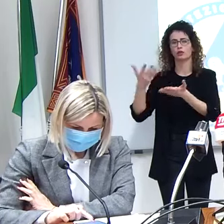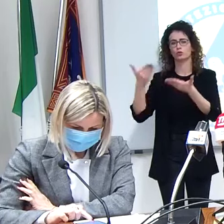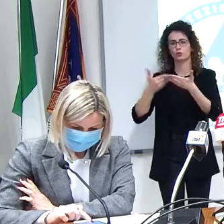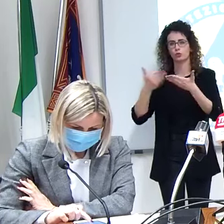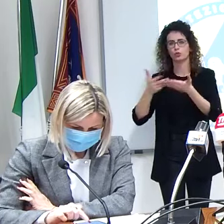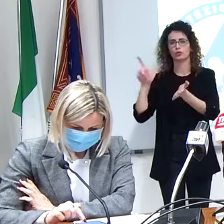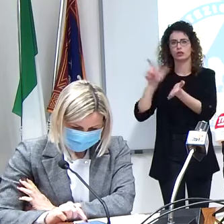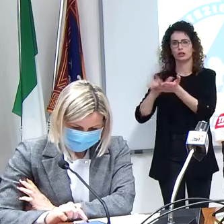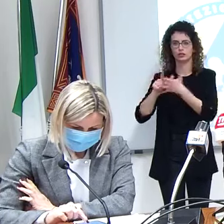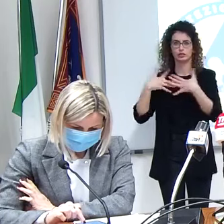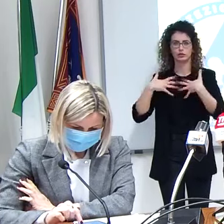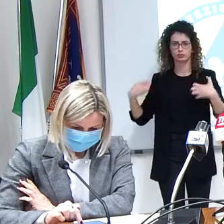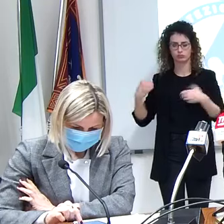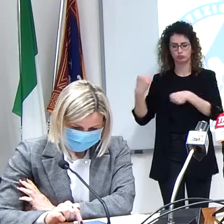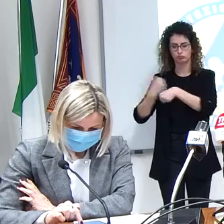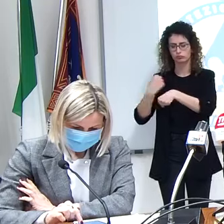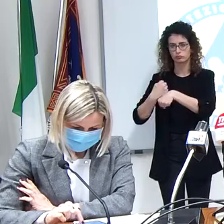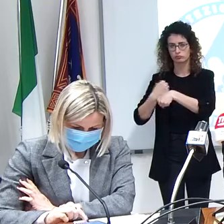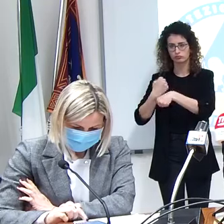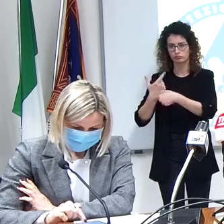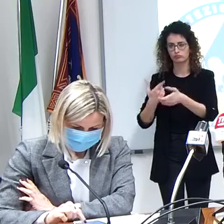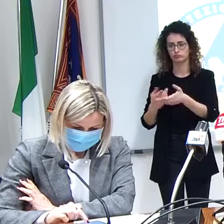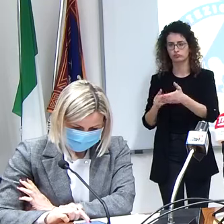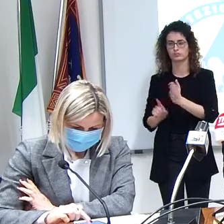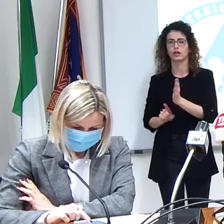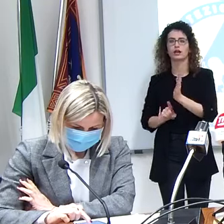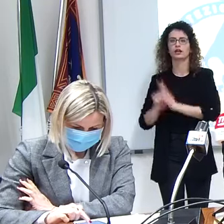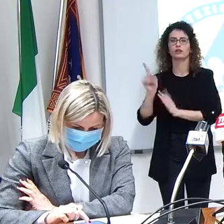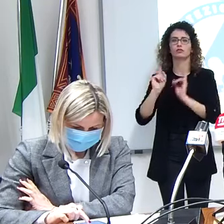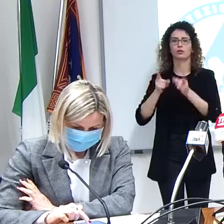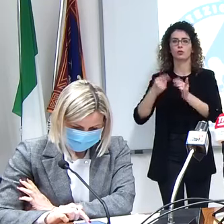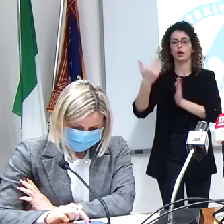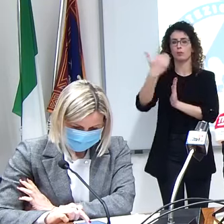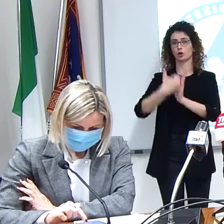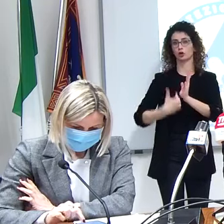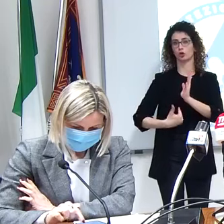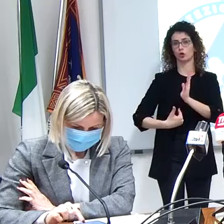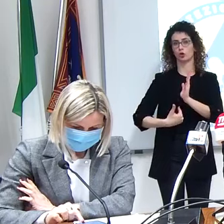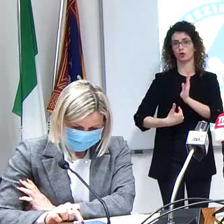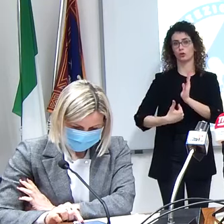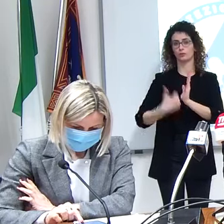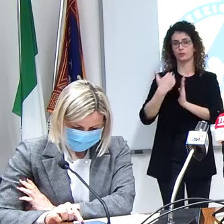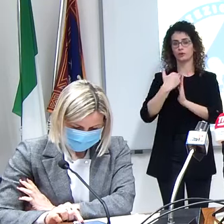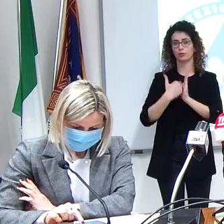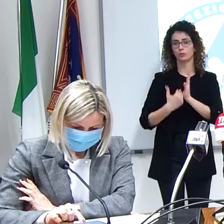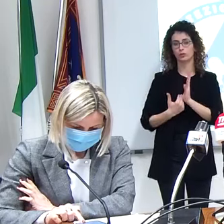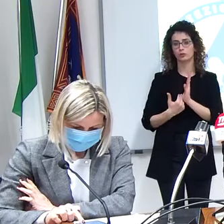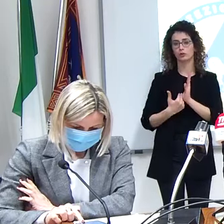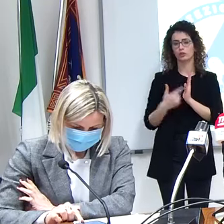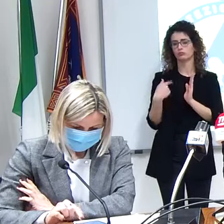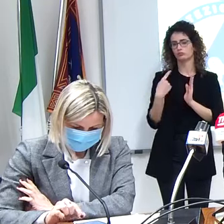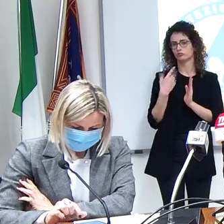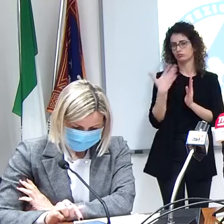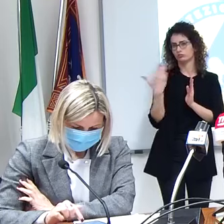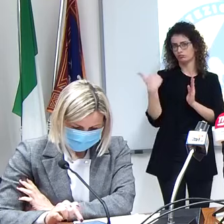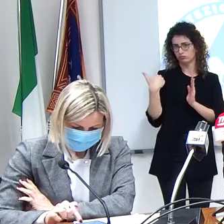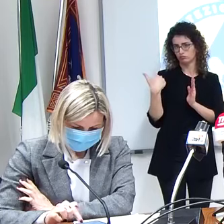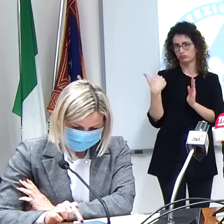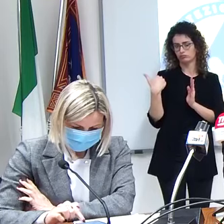e ne è uscito il protocollo quello di cui abbiamo parlato l'altra volta che è stato